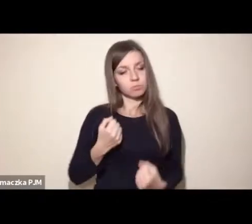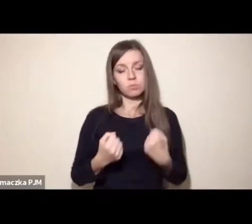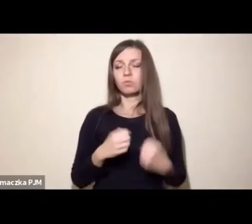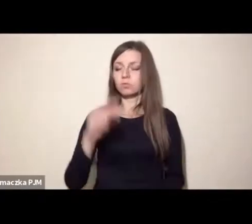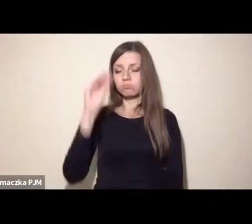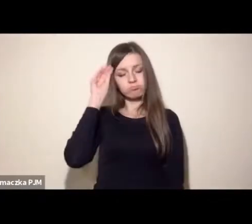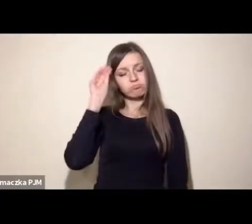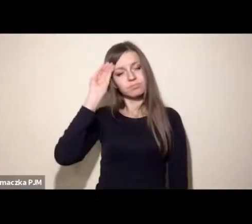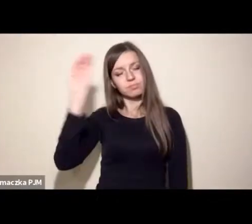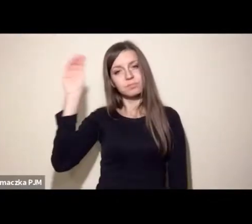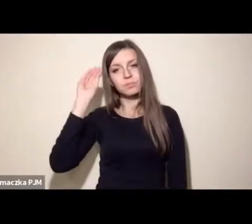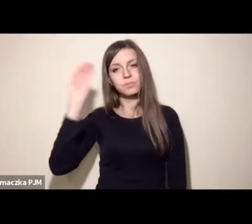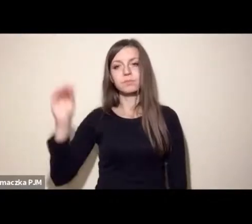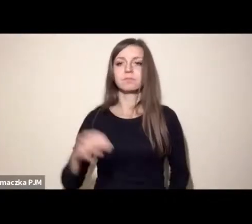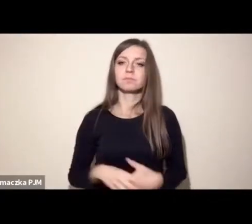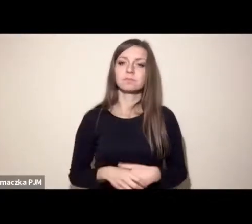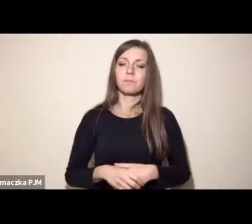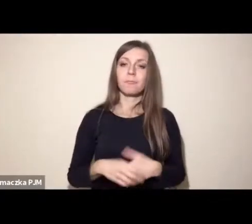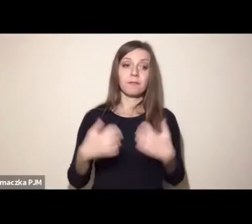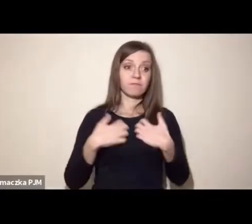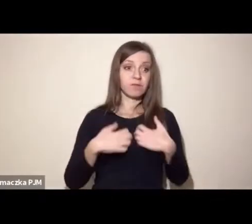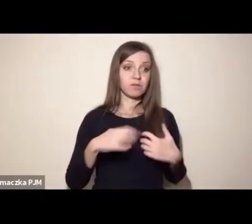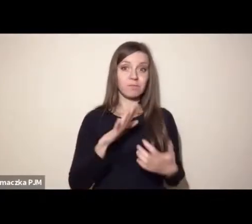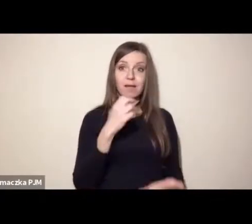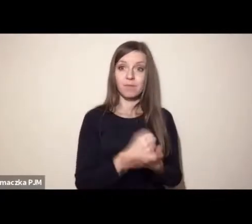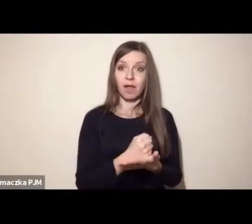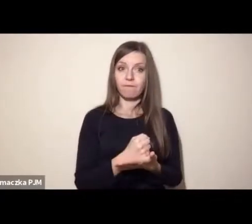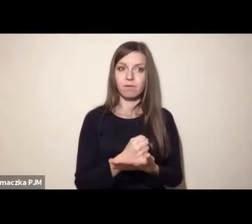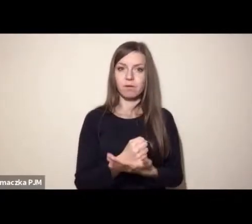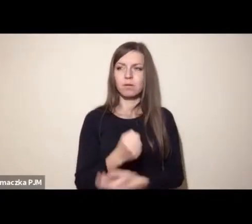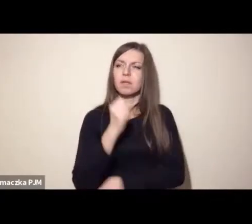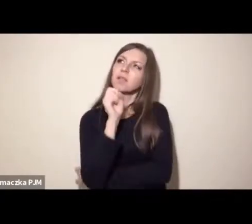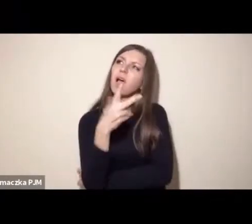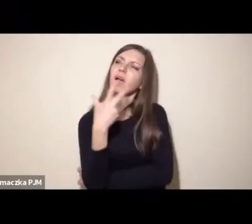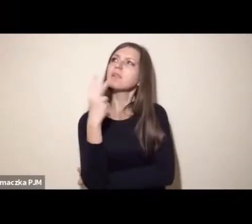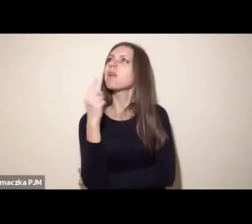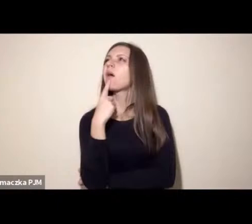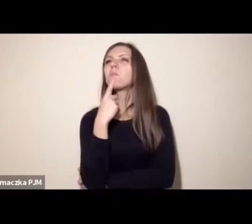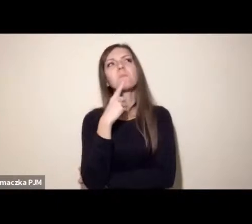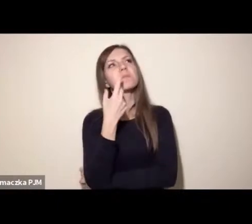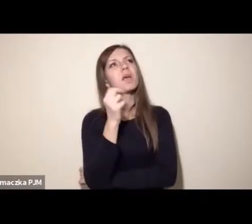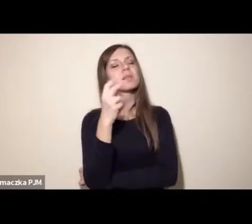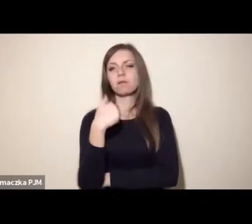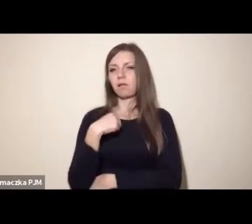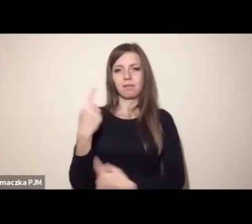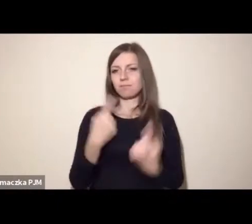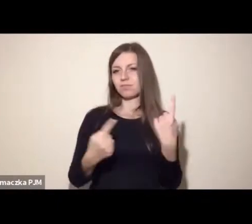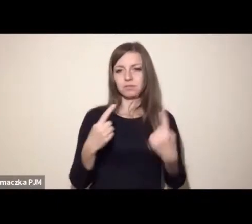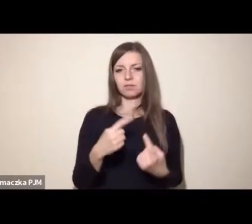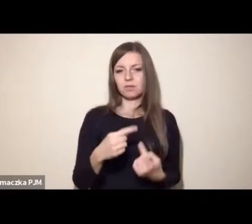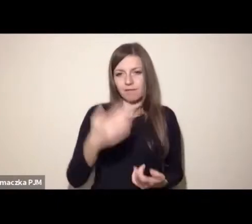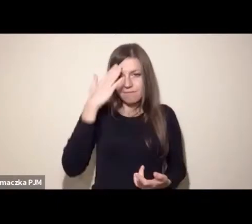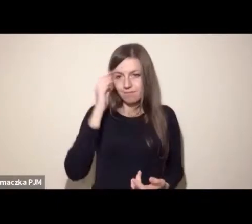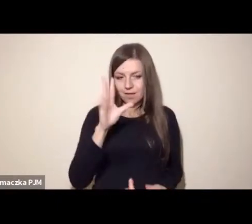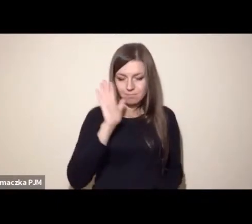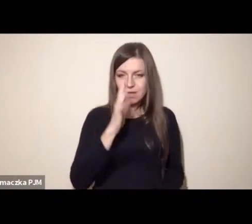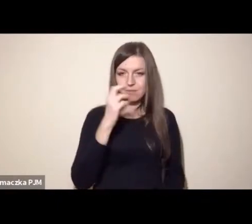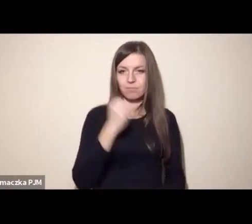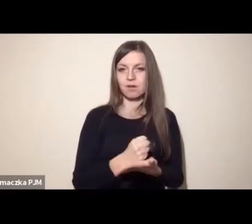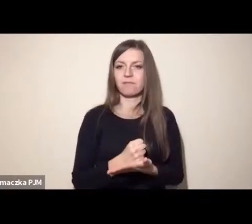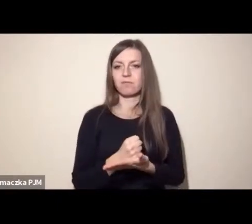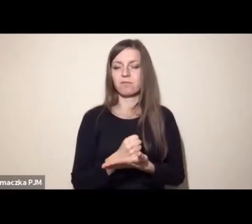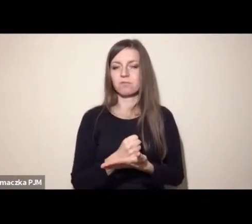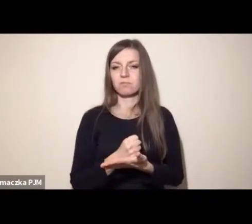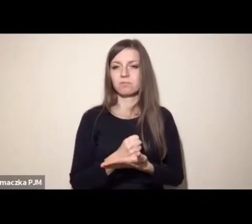jak dla mnie prawa zwierząt nie są w ogóle kwestią do dyskusji. To jest coś bardzo naturalnego, coś nad czym się